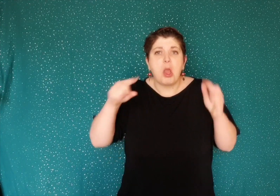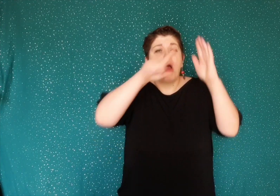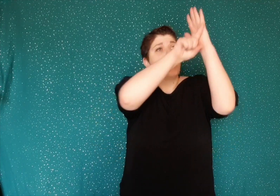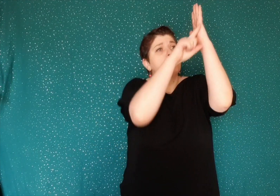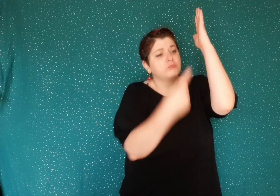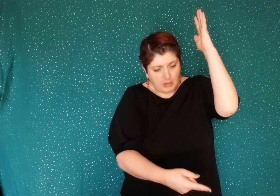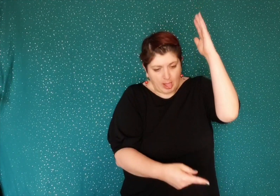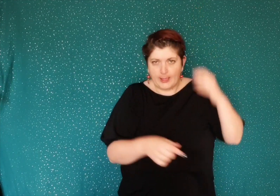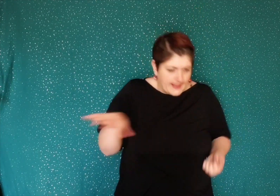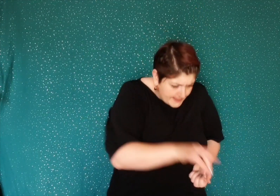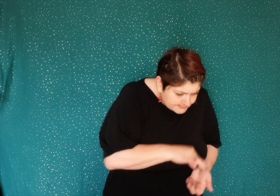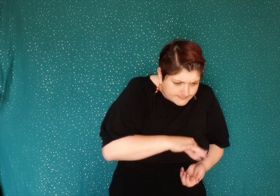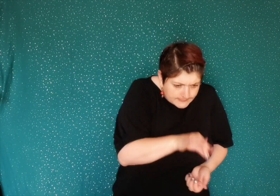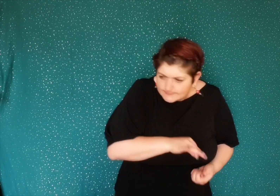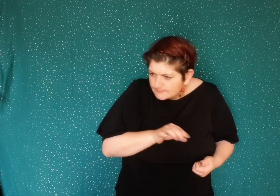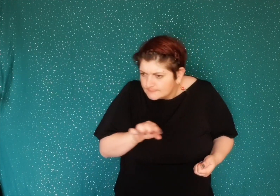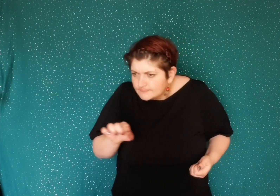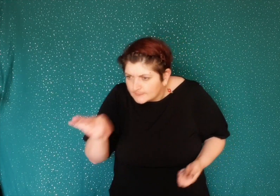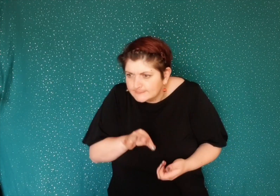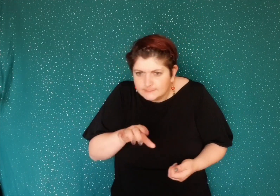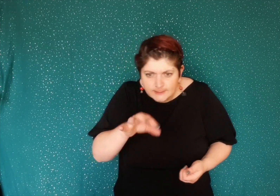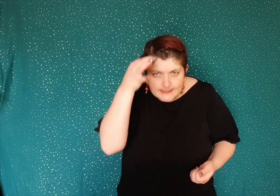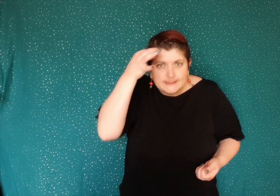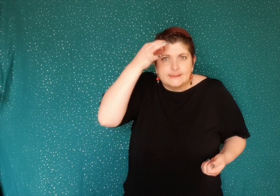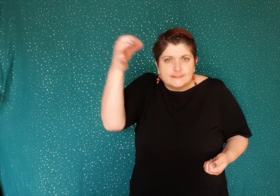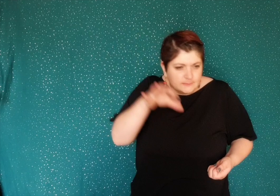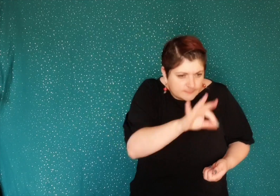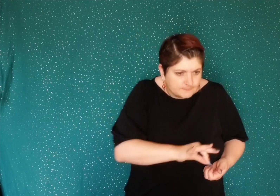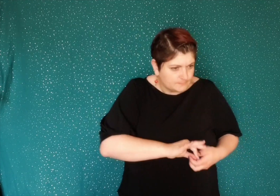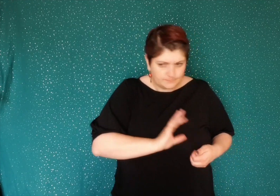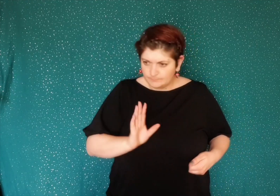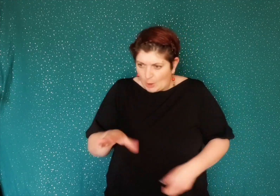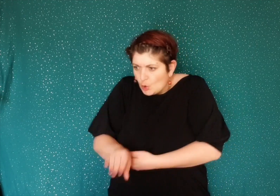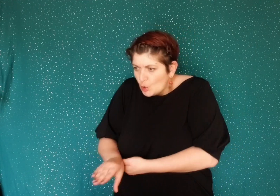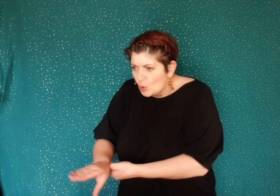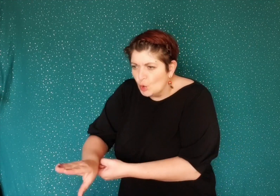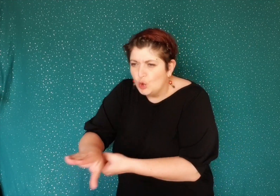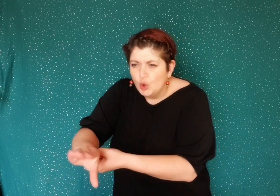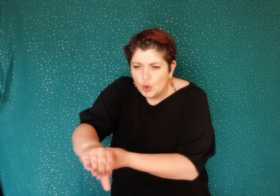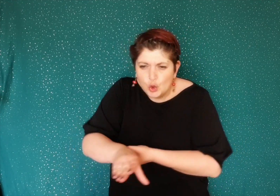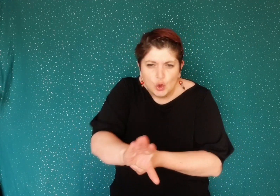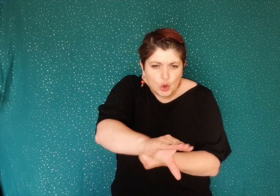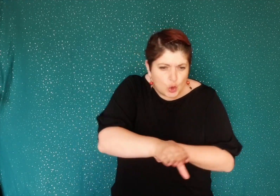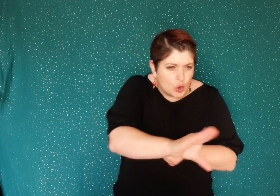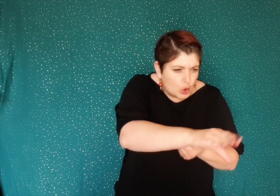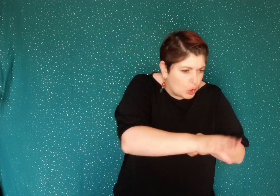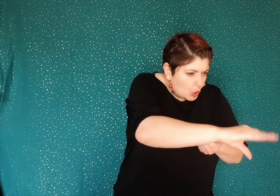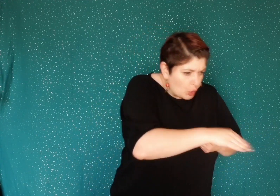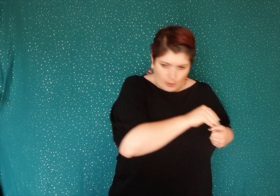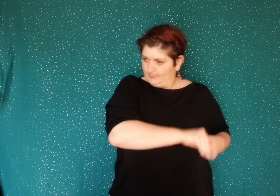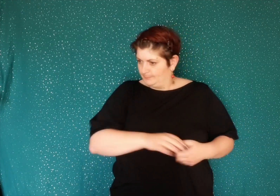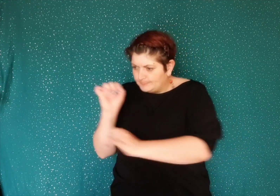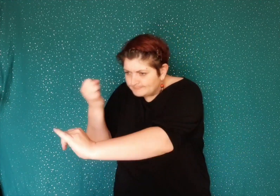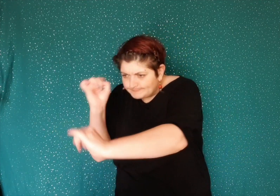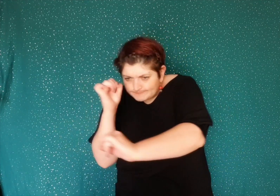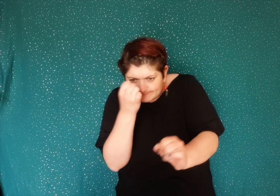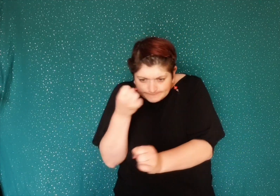Il ramasse le moindre bout de bois Il il aspire il